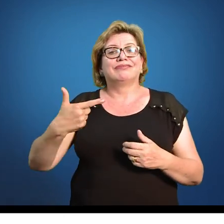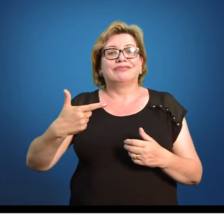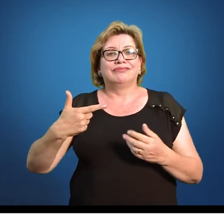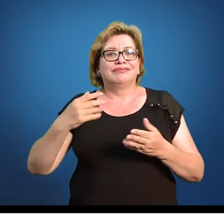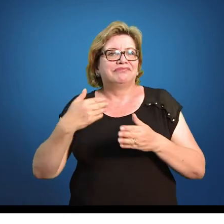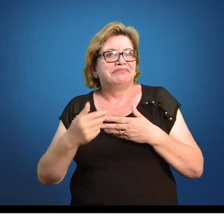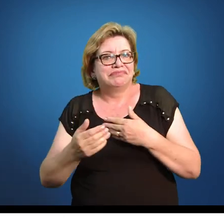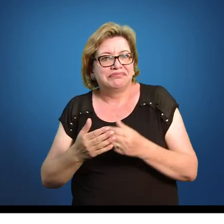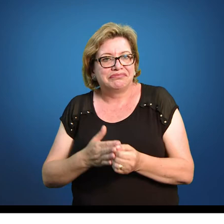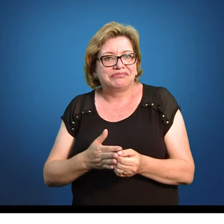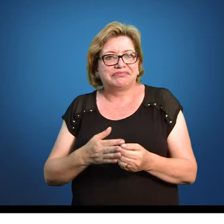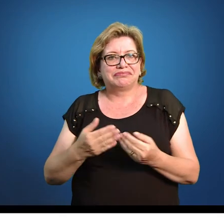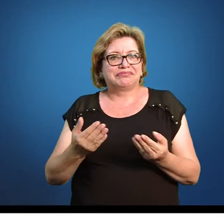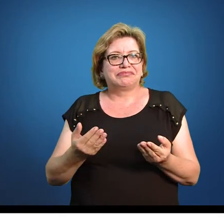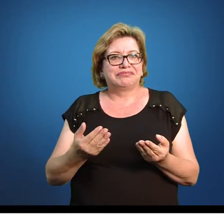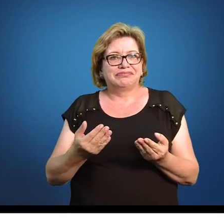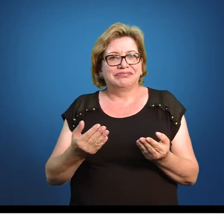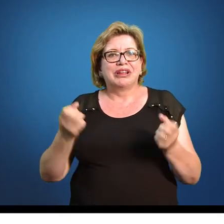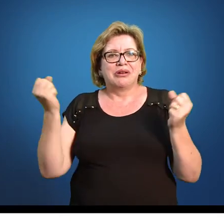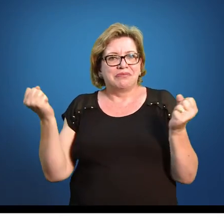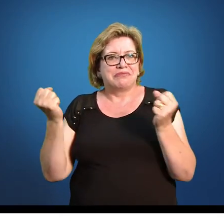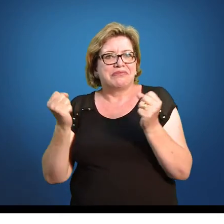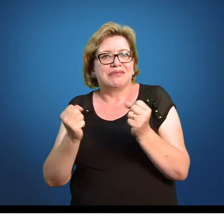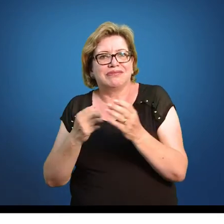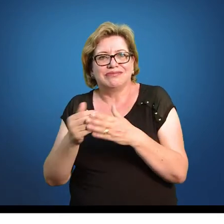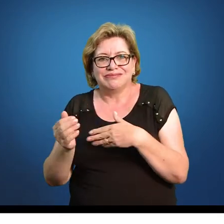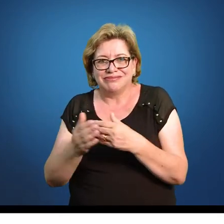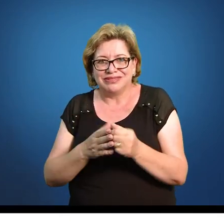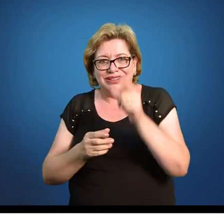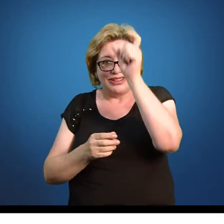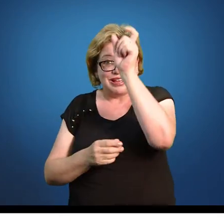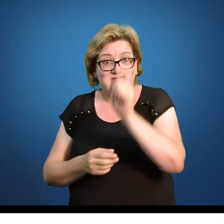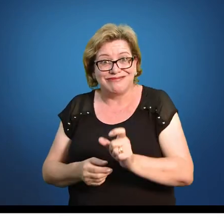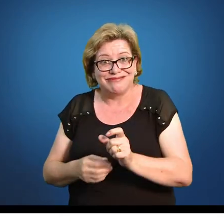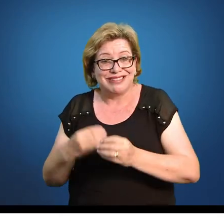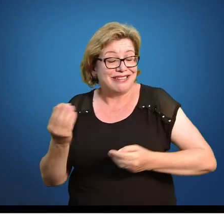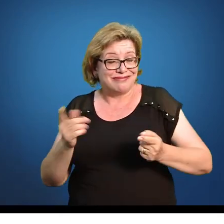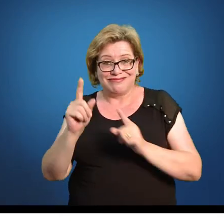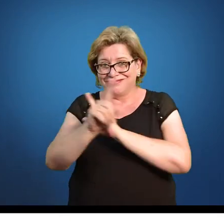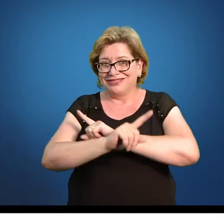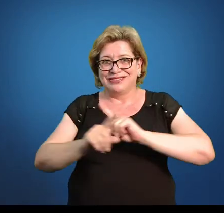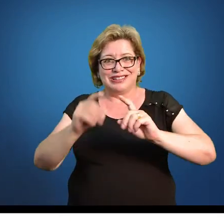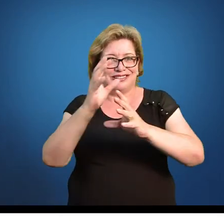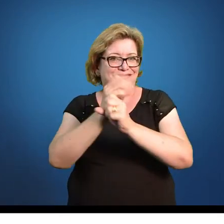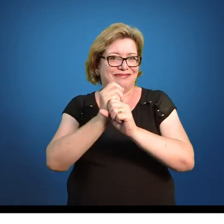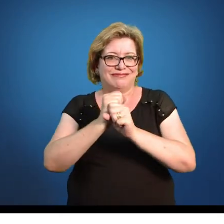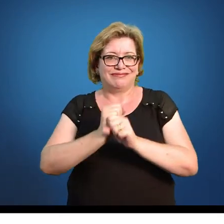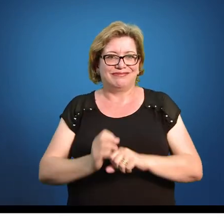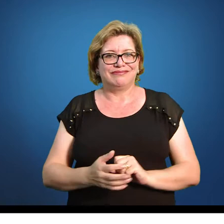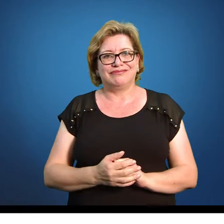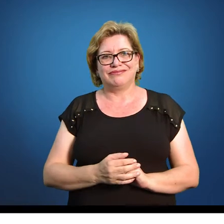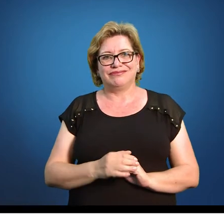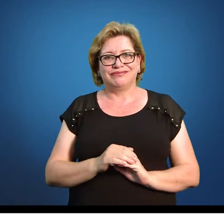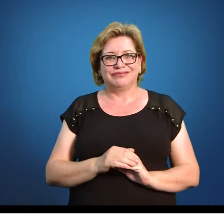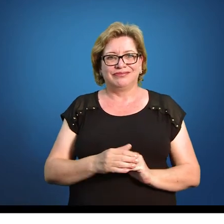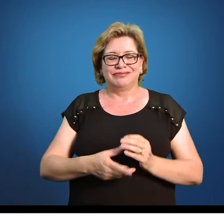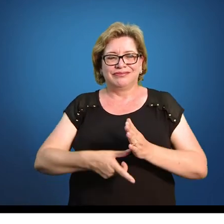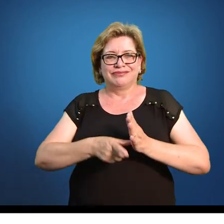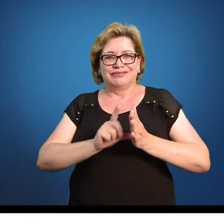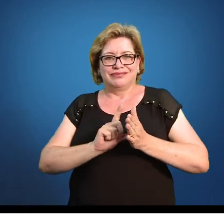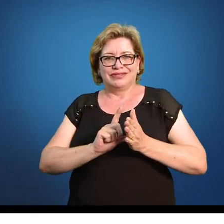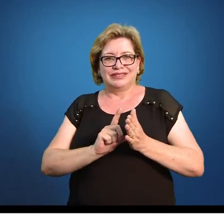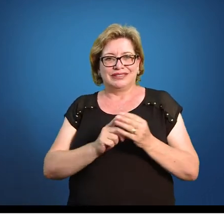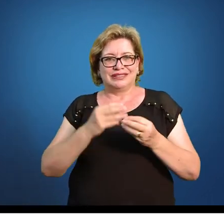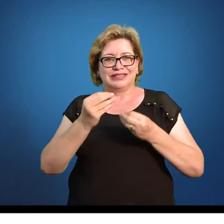Sei lá quanto que tem que dar, galera. Pode dar qualquer valor. Aqui a gente não vai somar. Então, antes eu falava que eu